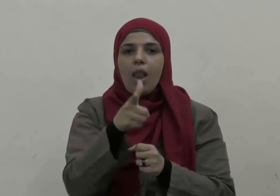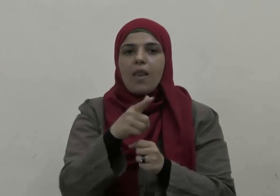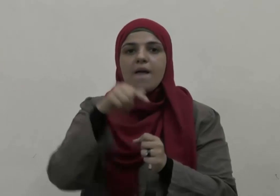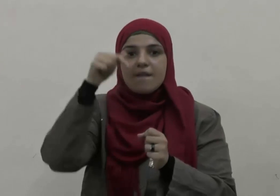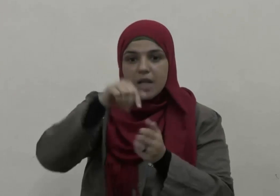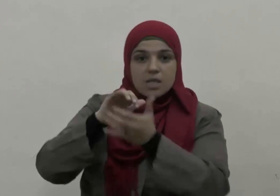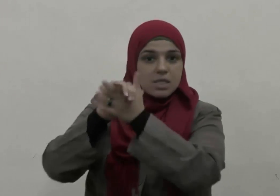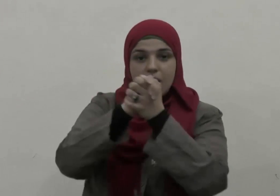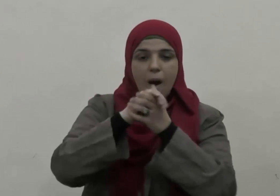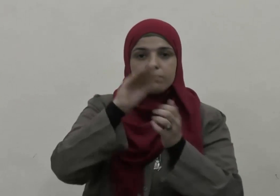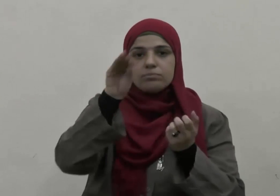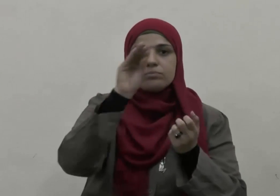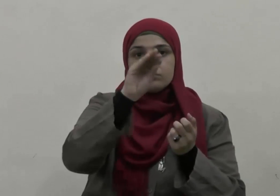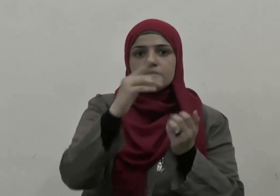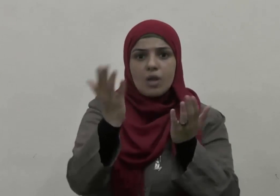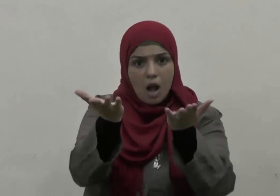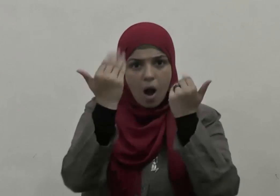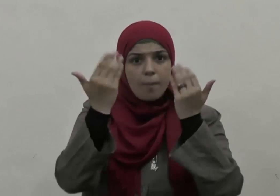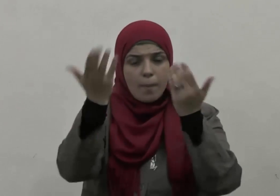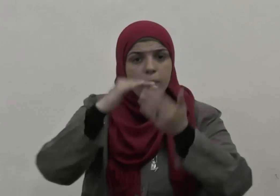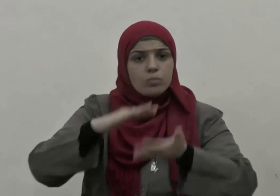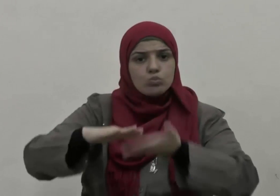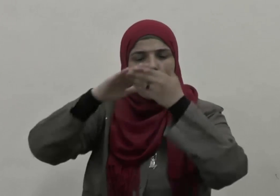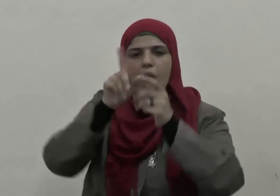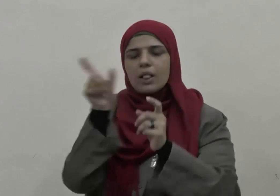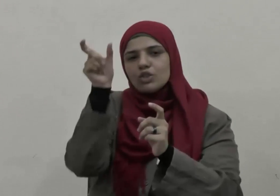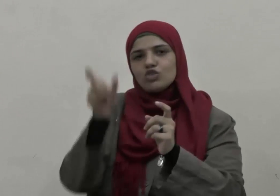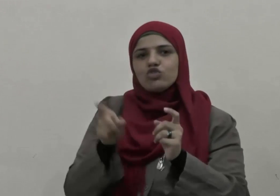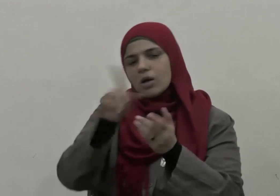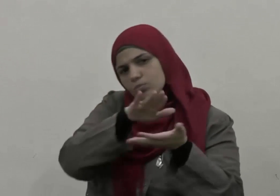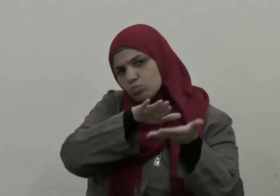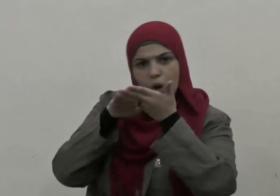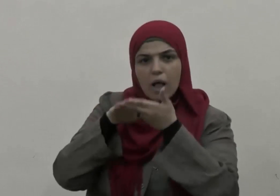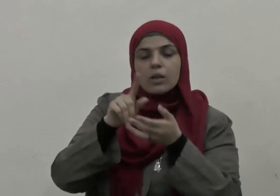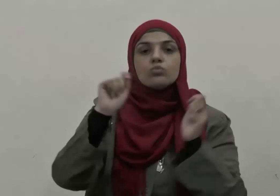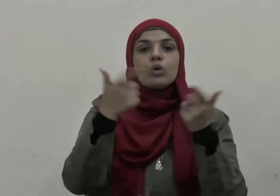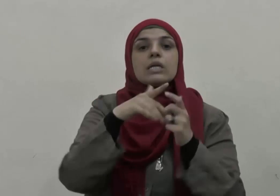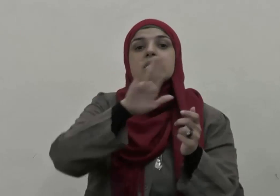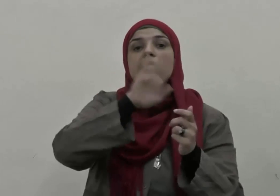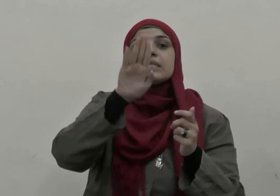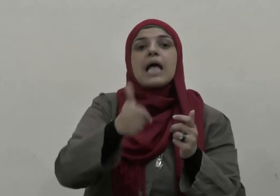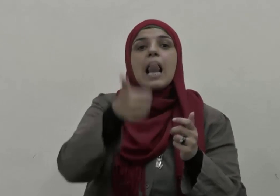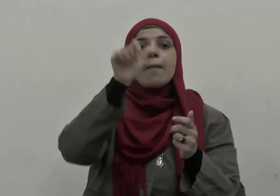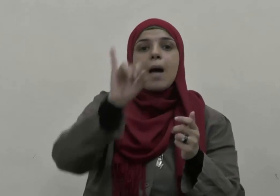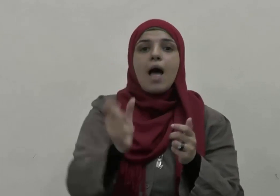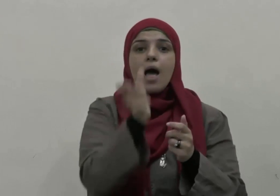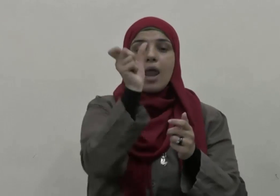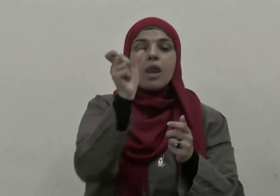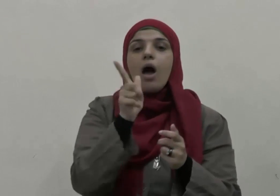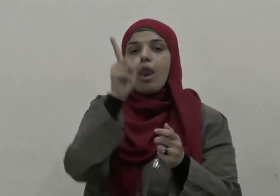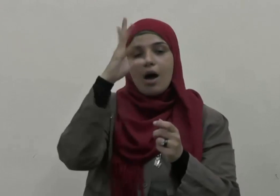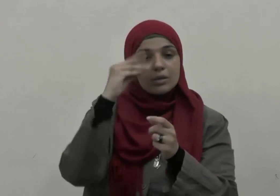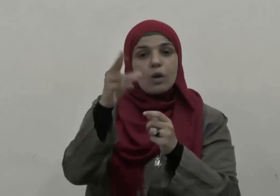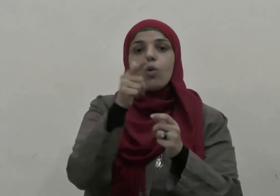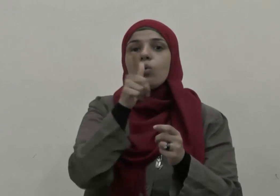عليه وسلم لأصحابه أعينوا أخاكم قال سلمان رضي الله عنه